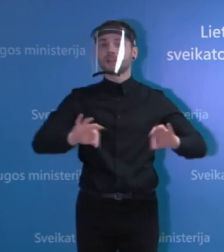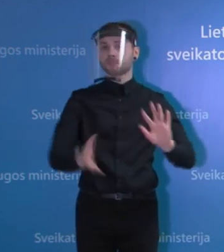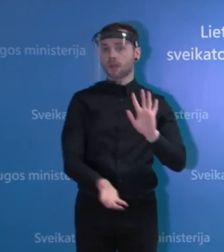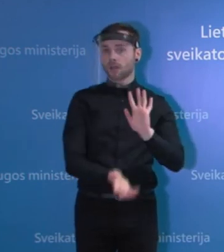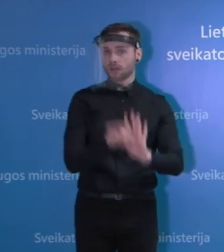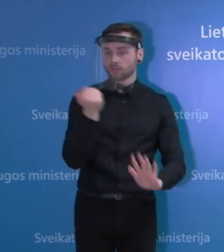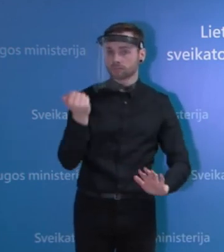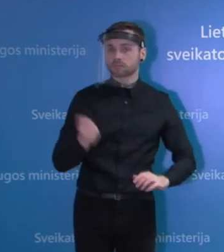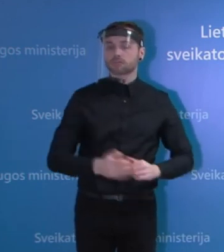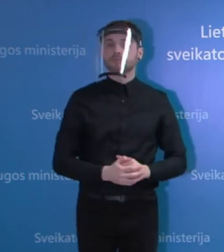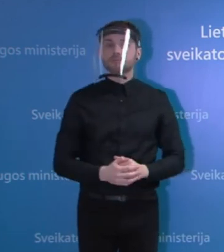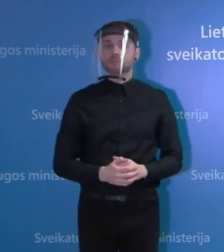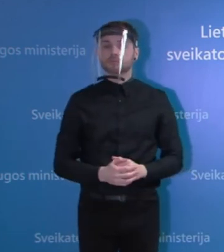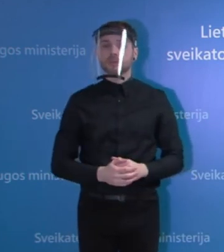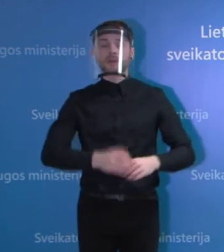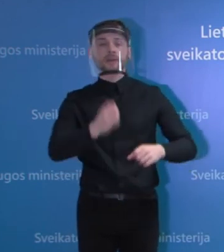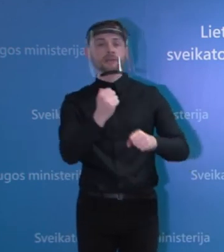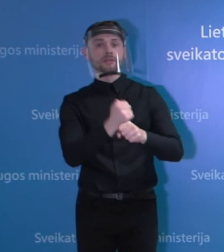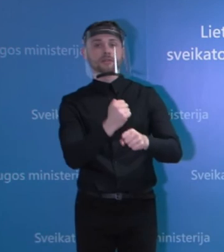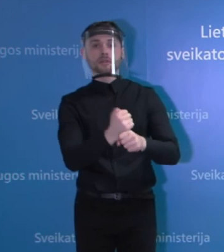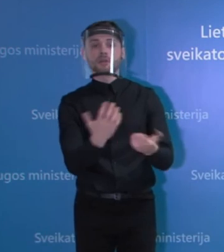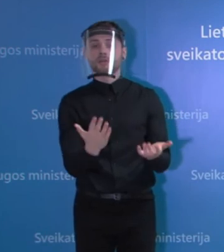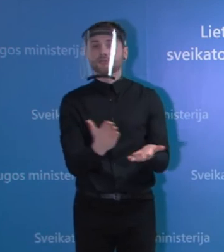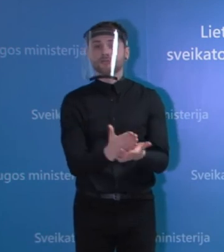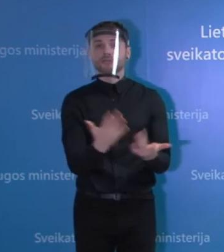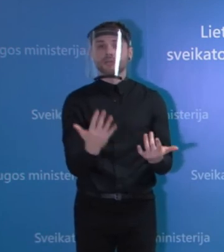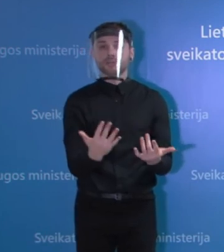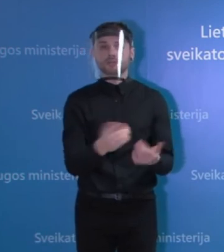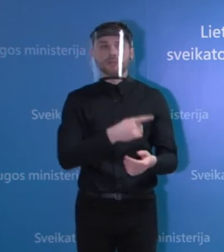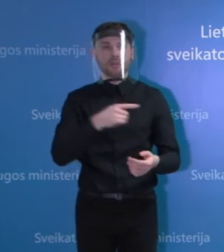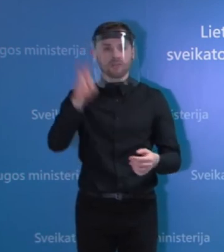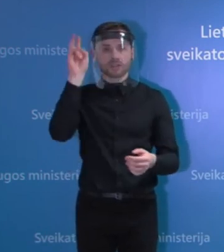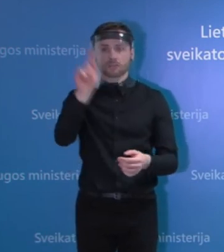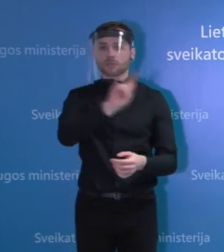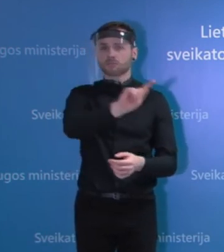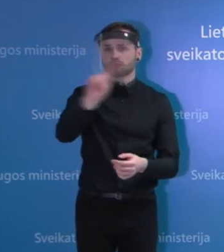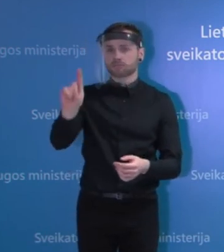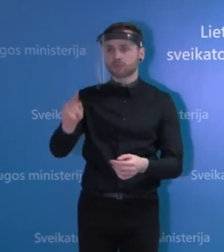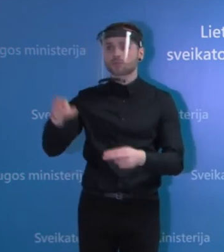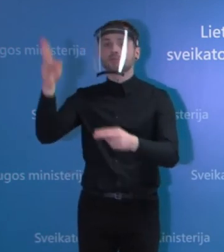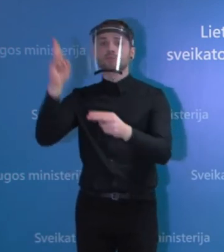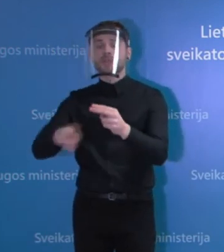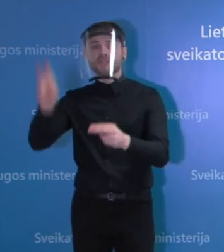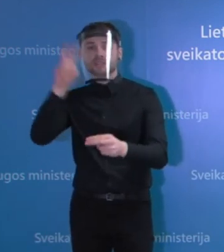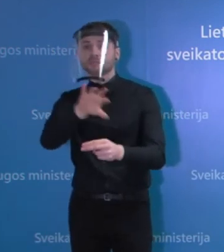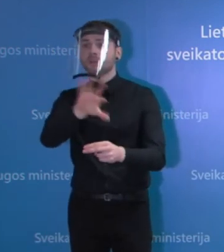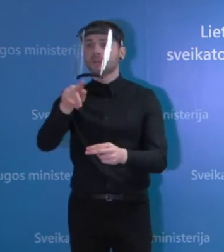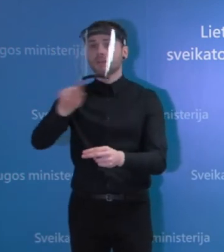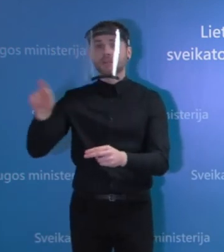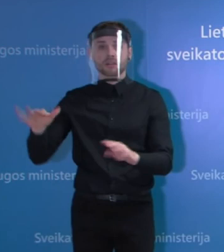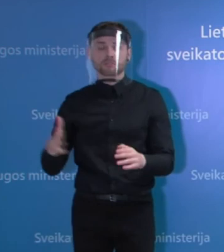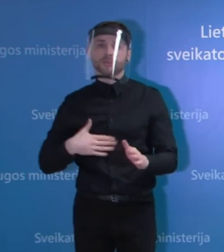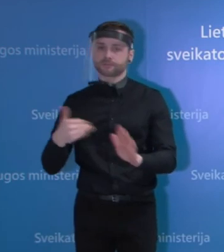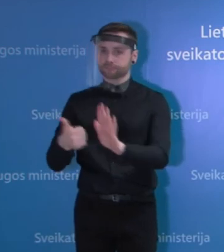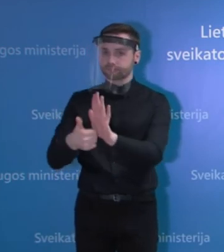Ir tą daro tikrai, na, kaip ir sakiau, nemaža dalis valstybių. Tai, na, mes gerbiam šalių apsisprendimus, bet kaip ir minėjau,